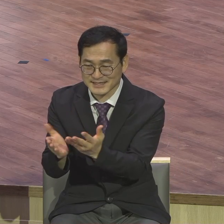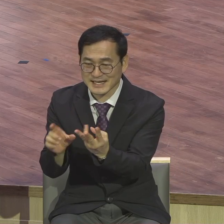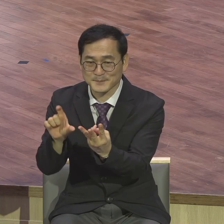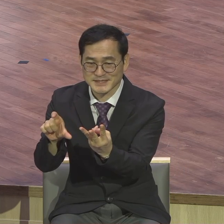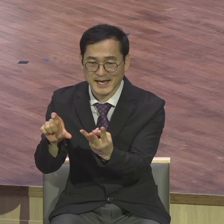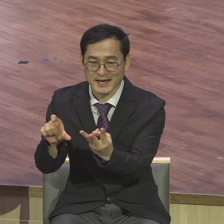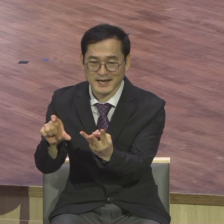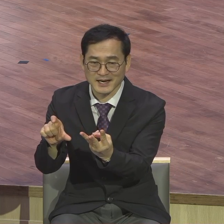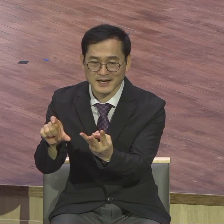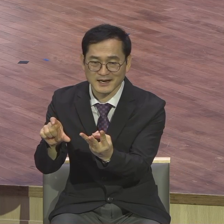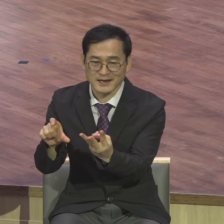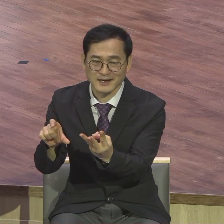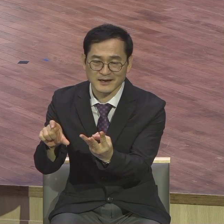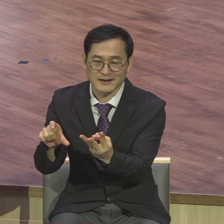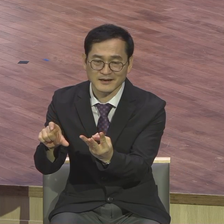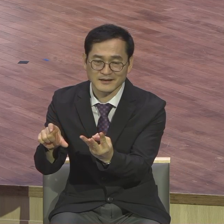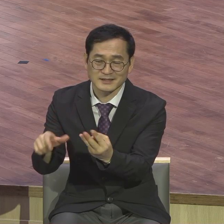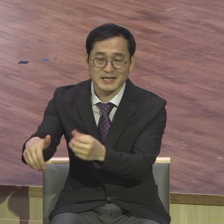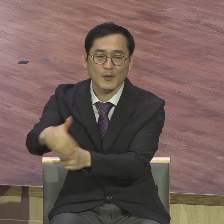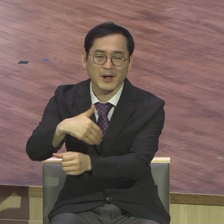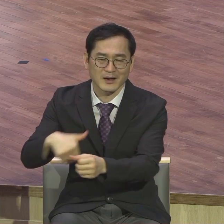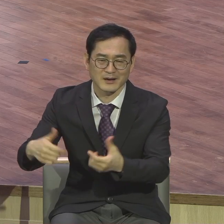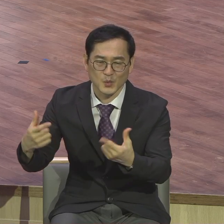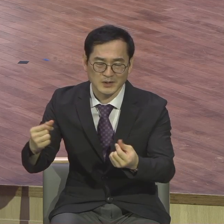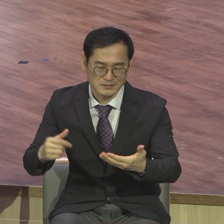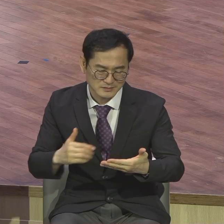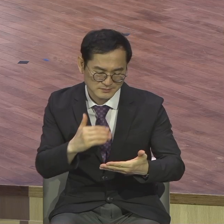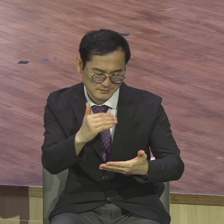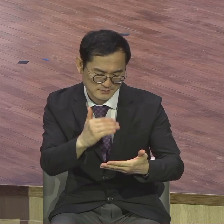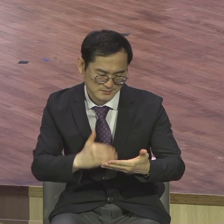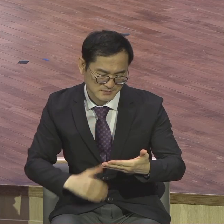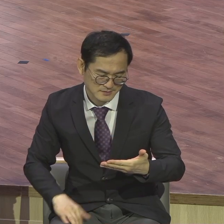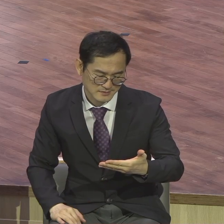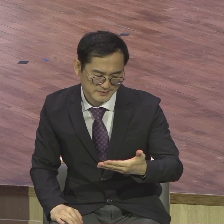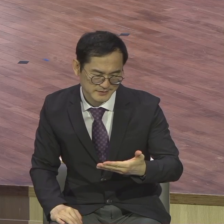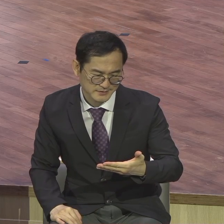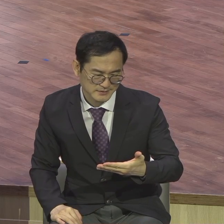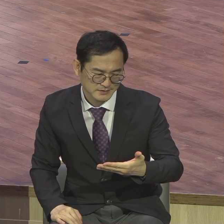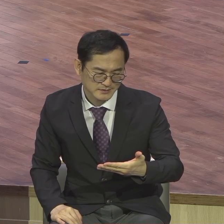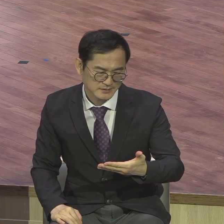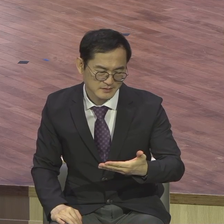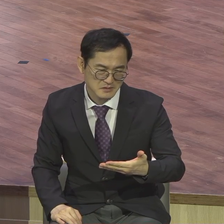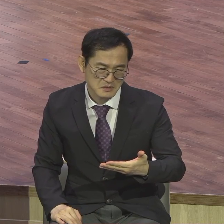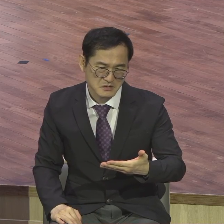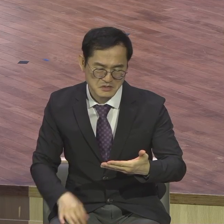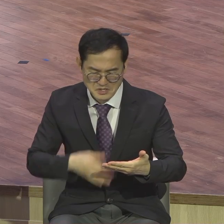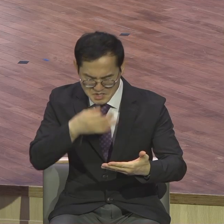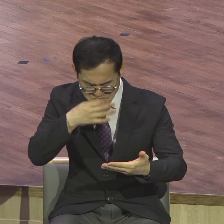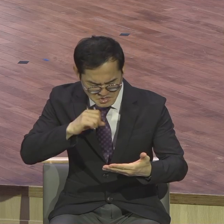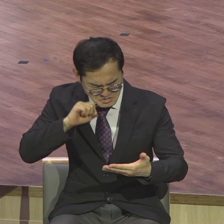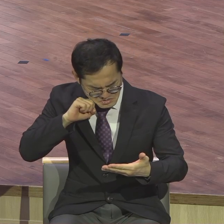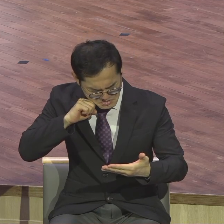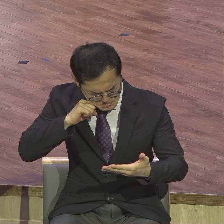몸부림을 치는 세상 말로 못 죽어서 사는 어려운 분들이 너무 많아요